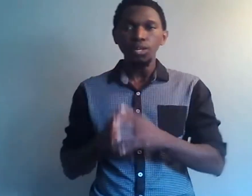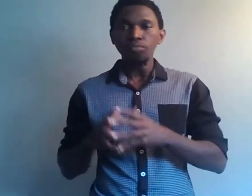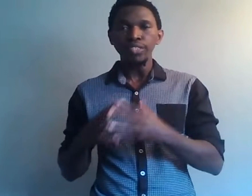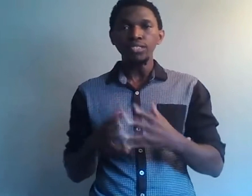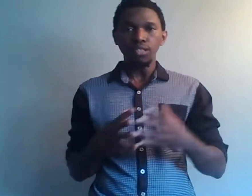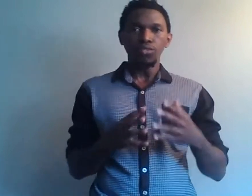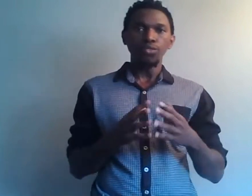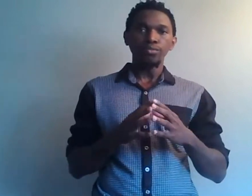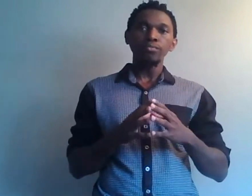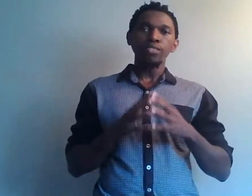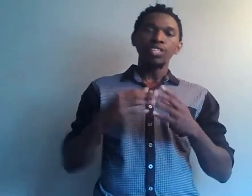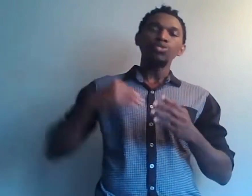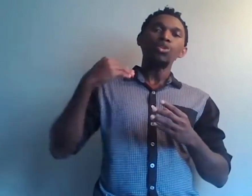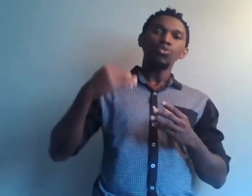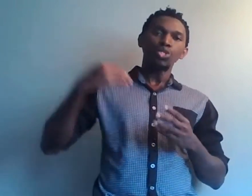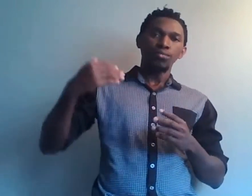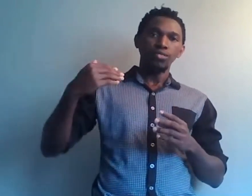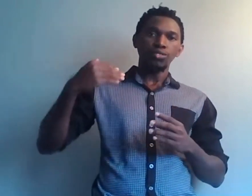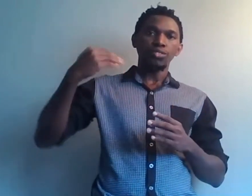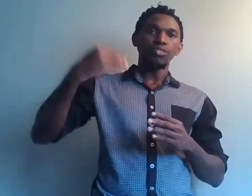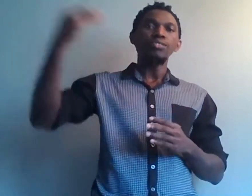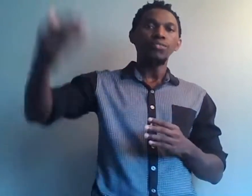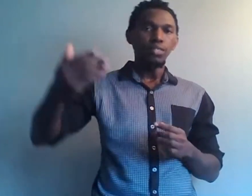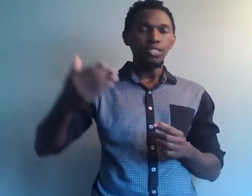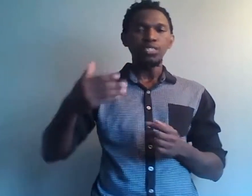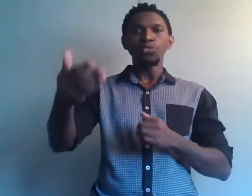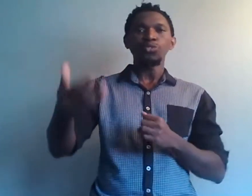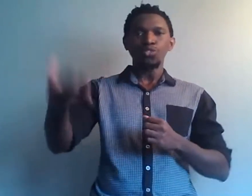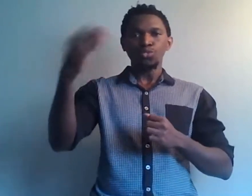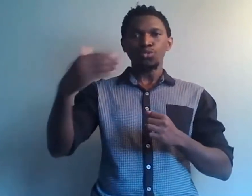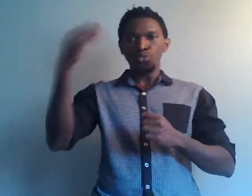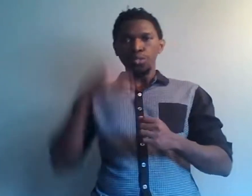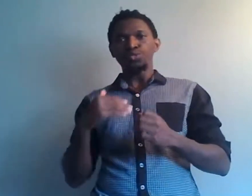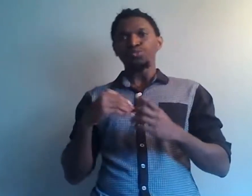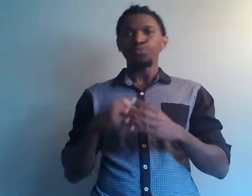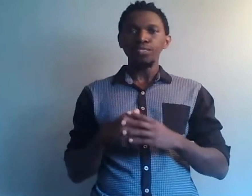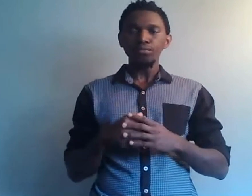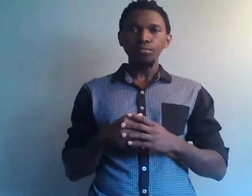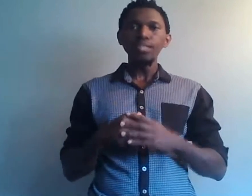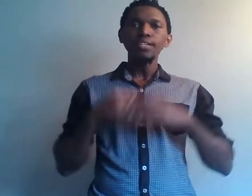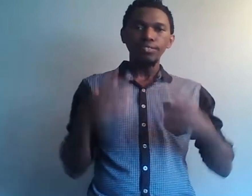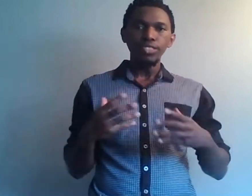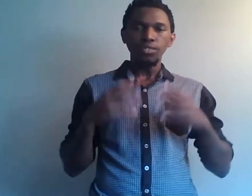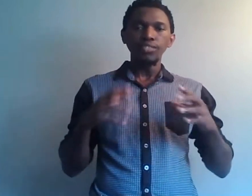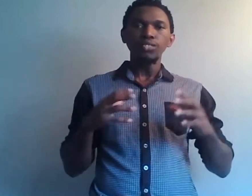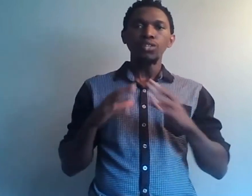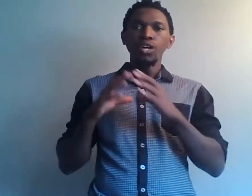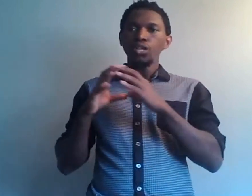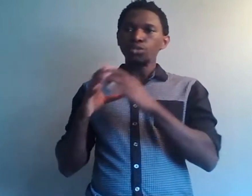pourrait dire encore, que tu donnes aux gens ce qu'ils veulent, ils te donneront ce que toi tu veux. Ça veut dire que ton